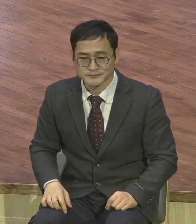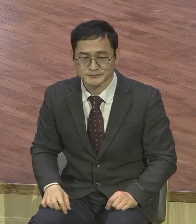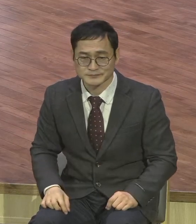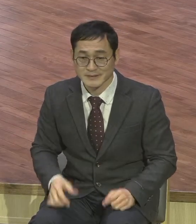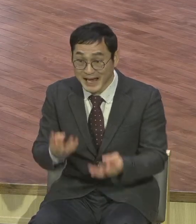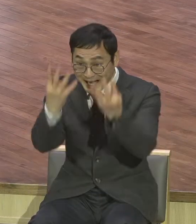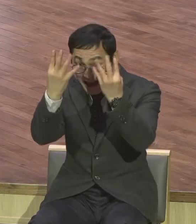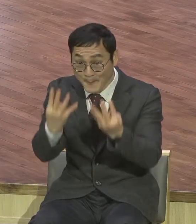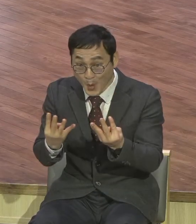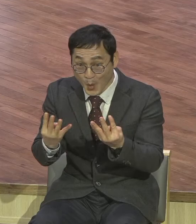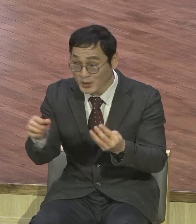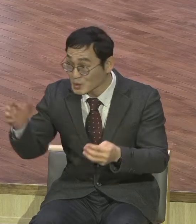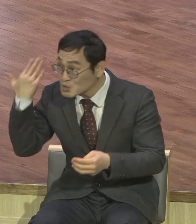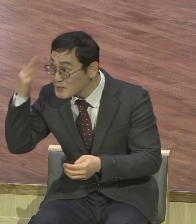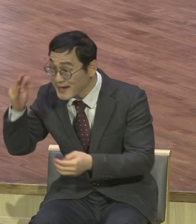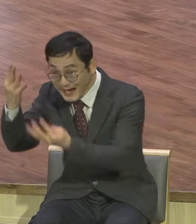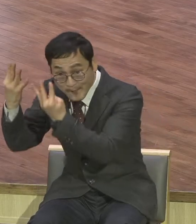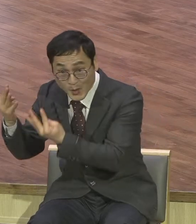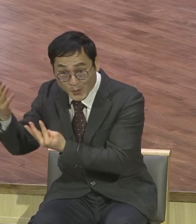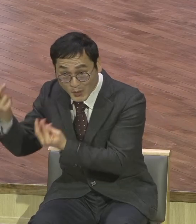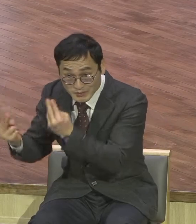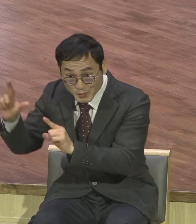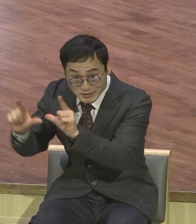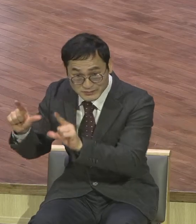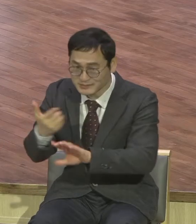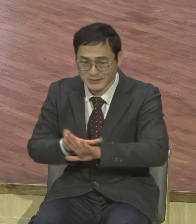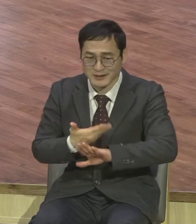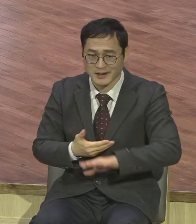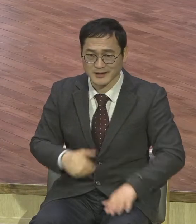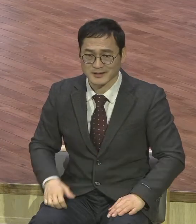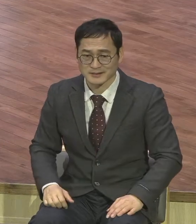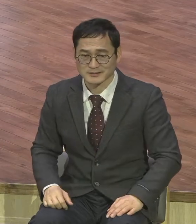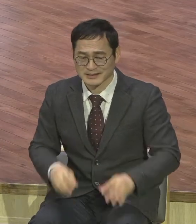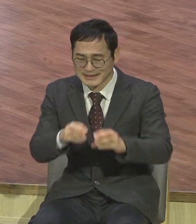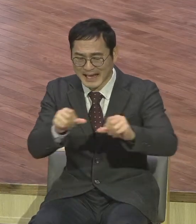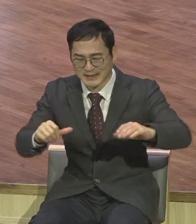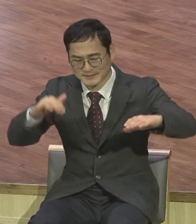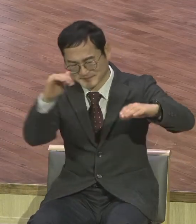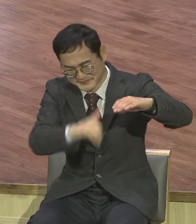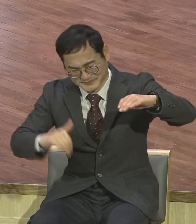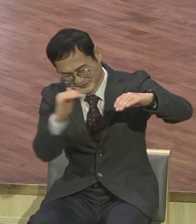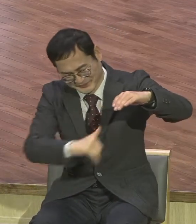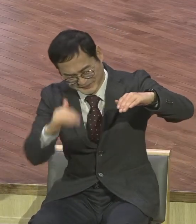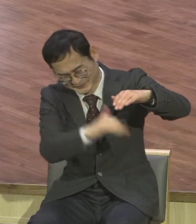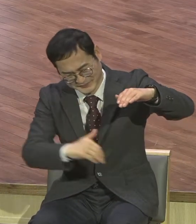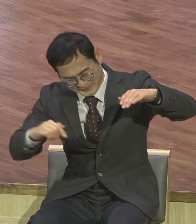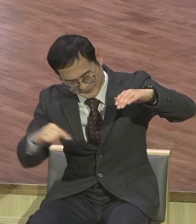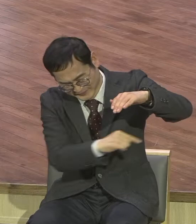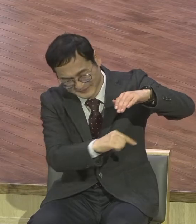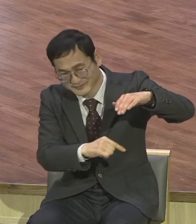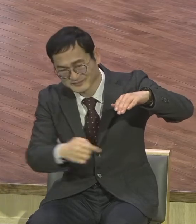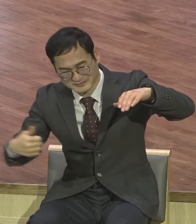흙 속에 살아요. 흙을 파가지고 그냥 그게 땅이에요. 조금 더 깊이 하면 화장실이에요.